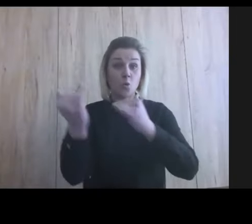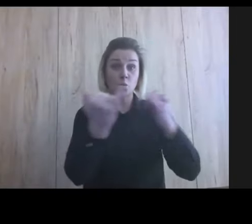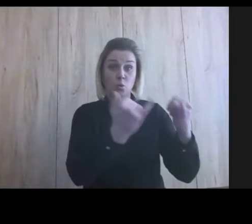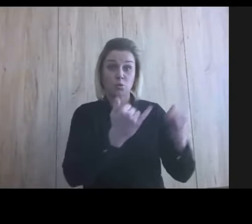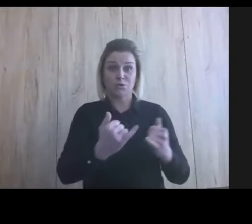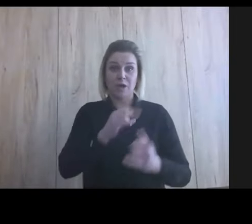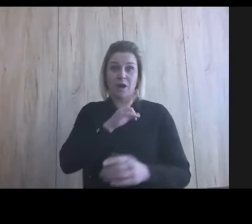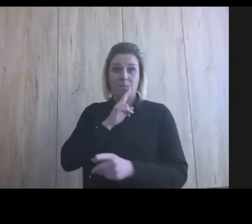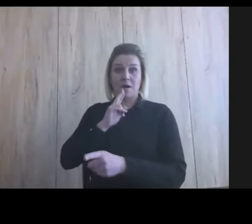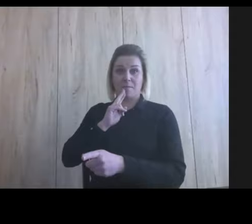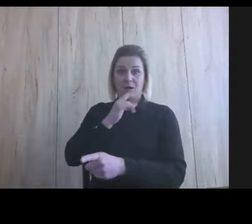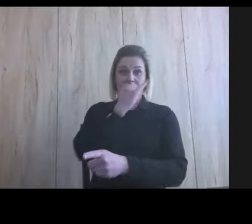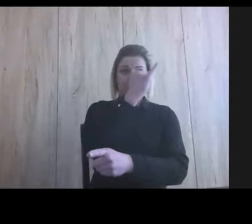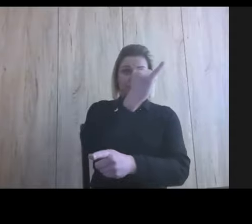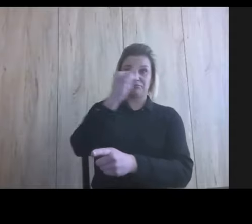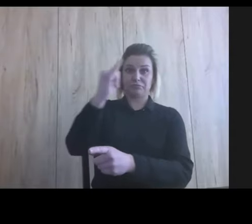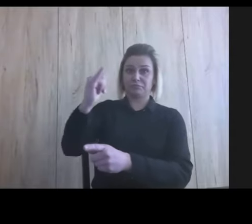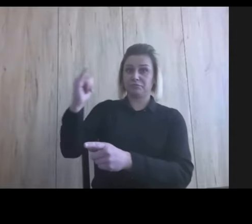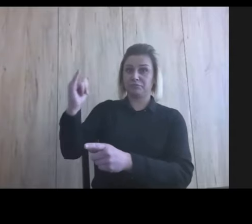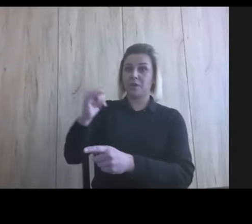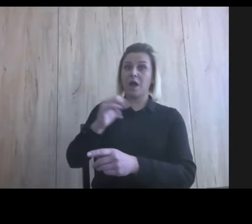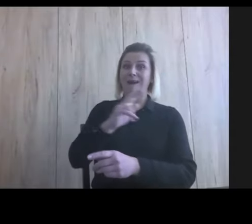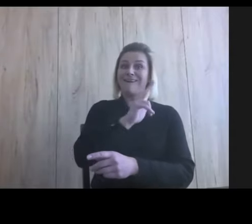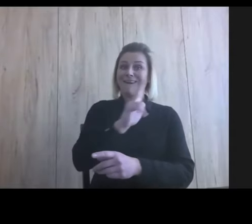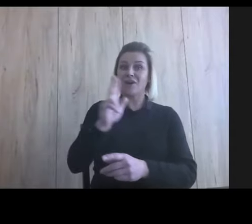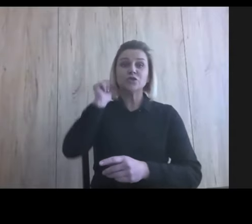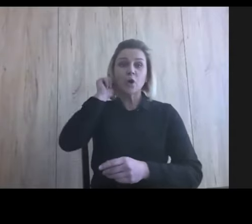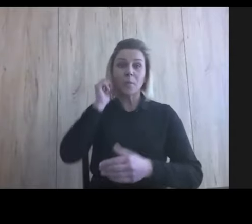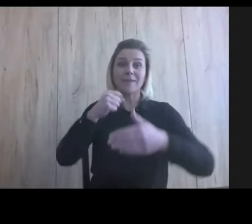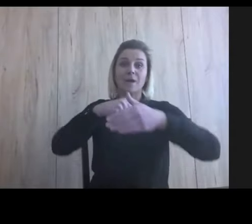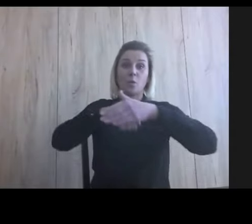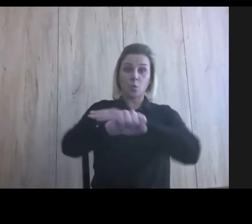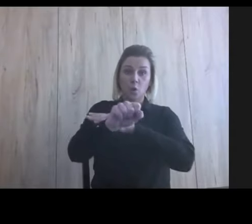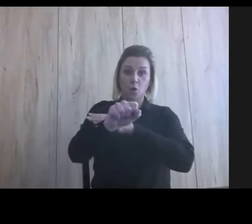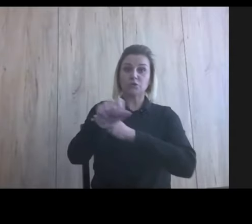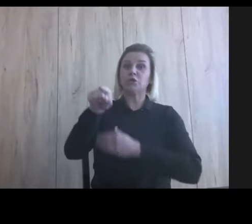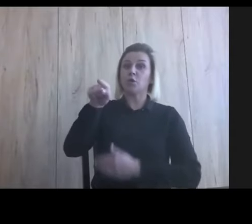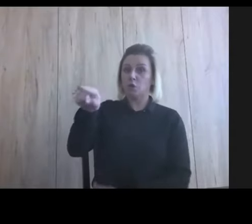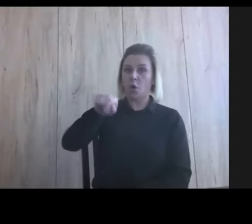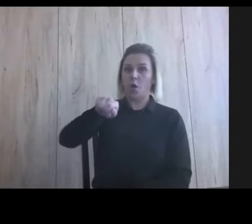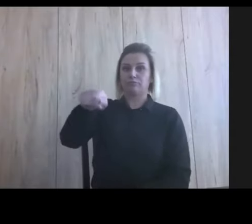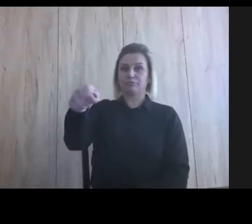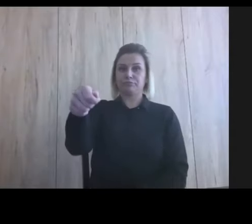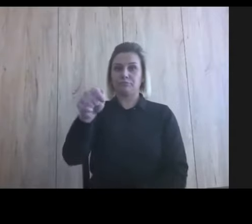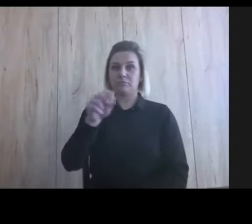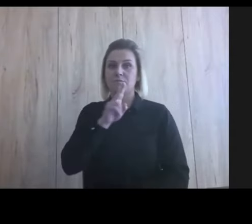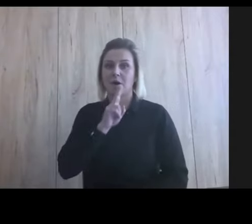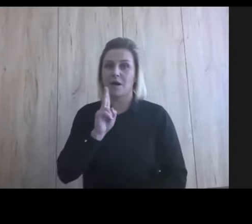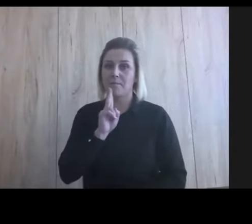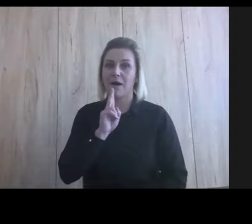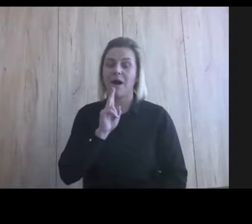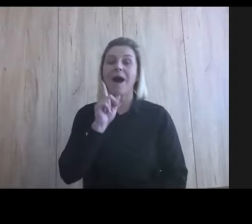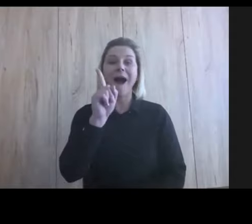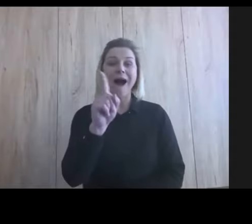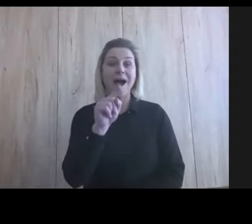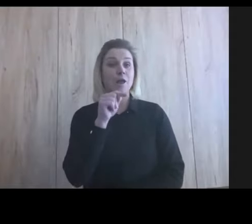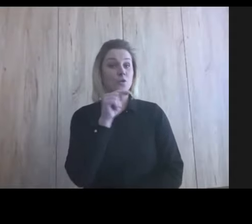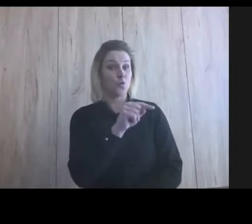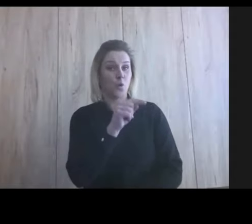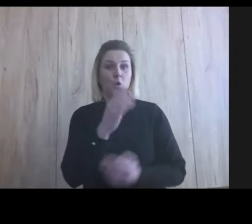Że każda kobieta, która urodzi dziecko i staje się mamą. Ale tylko ta jest jego mamą.